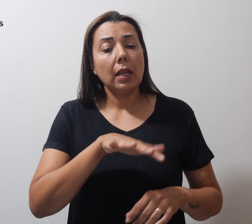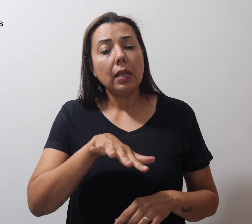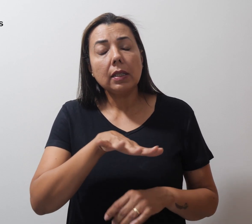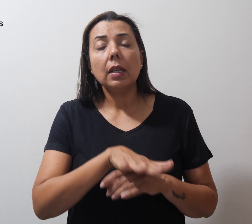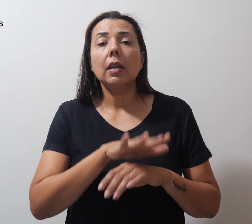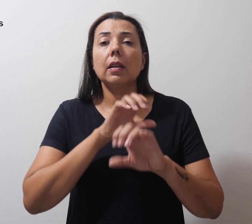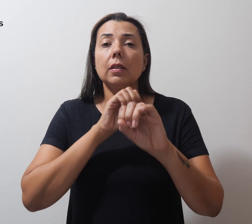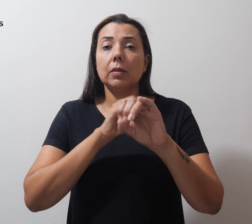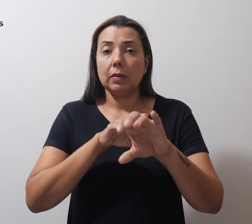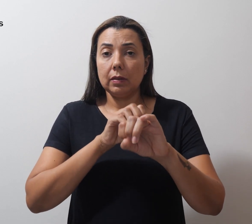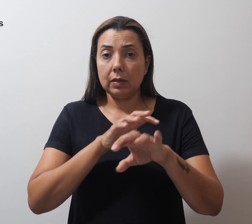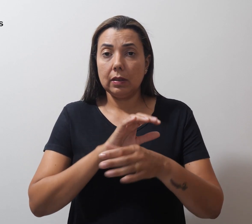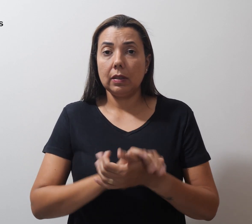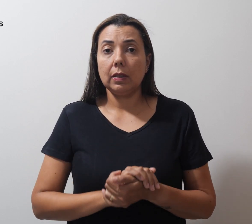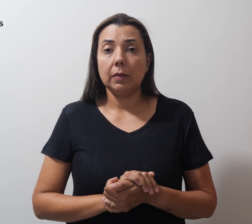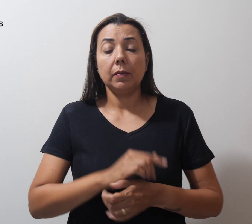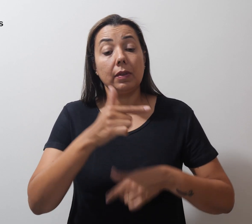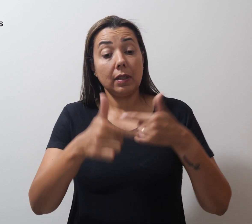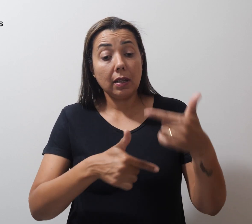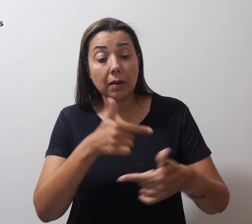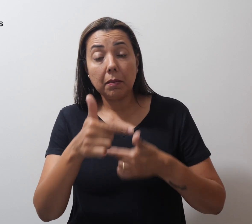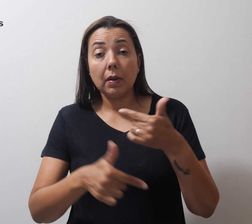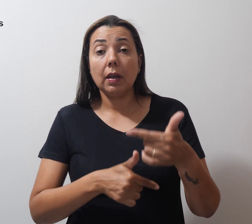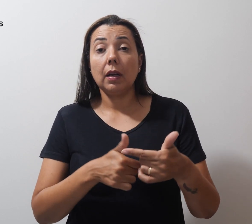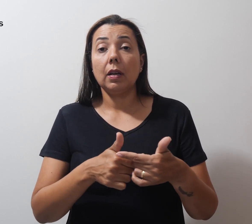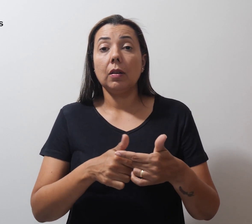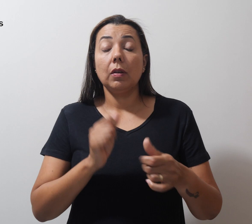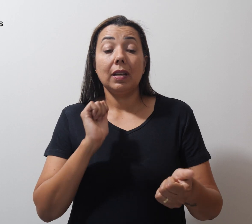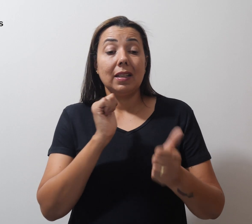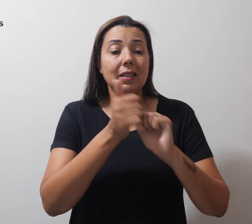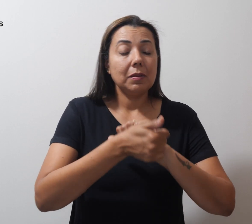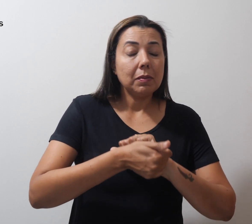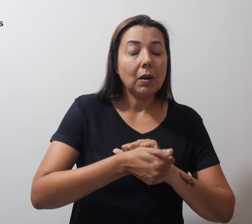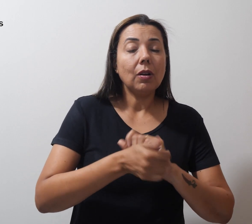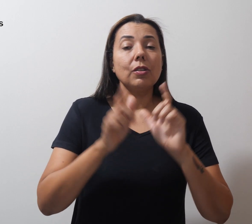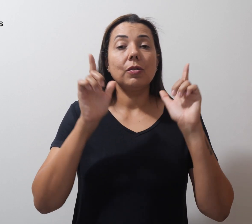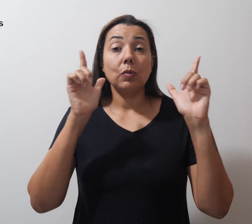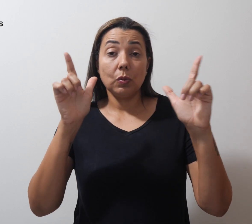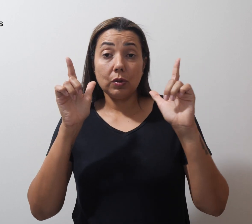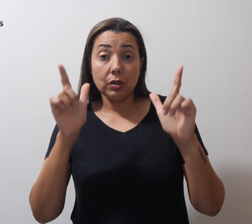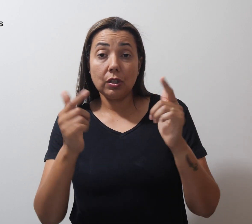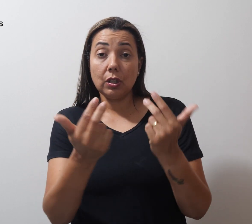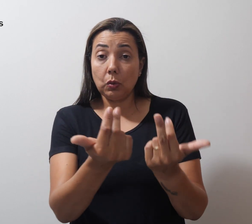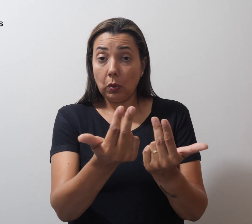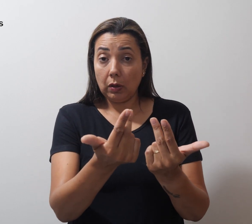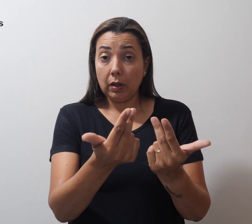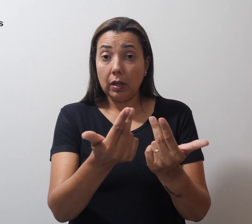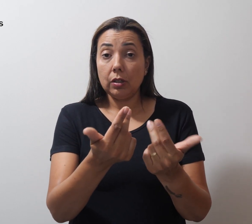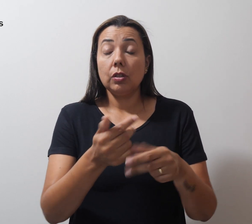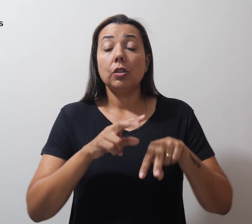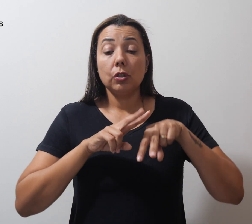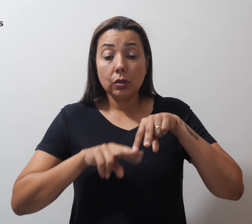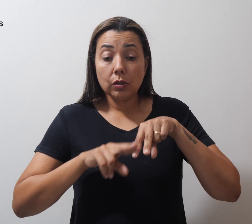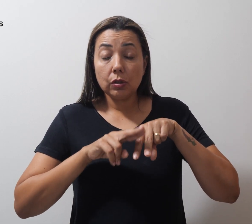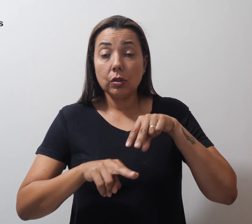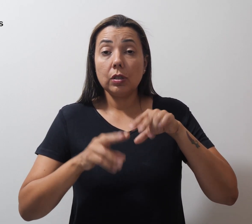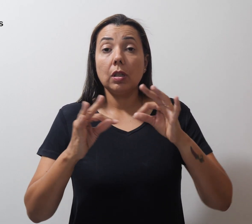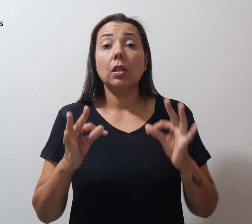educação, trabalho, esporte e lazer, igualdade de gênero, tecnologias